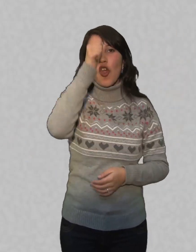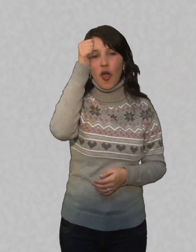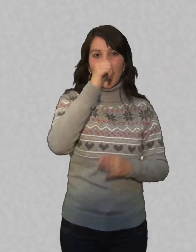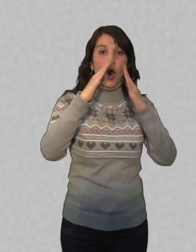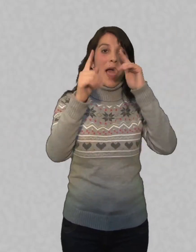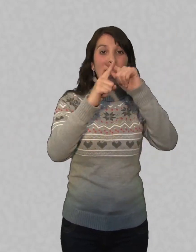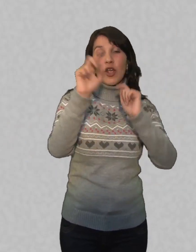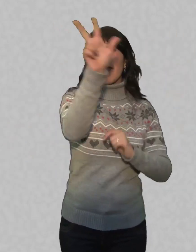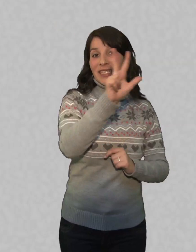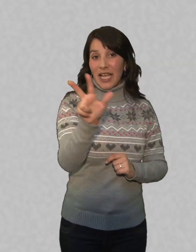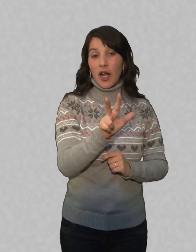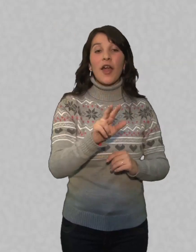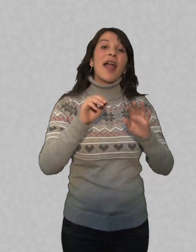horas en la parroquia del Sagrario.